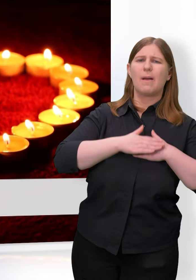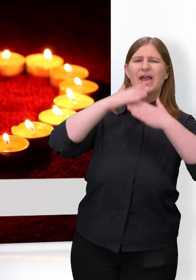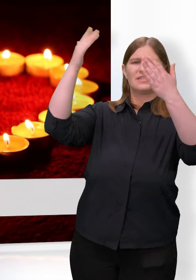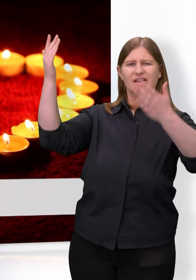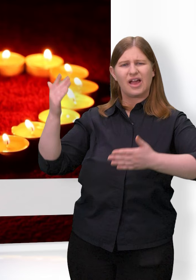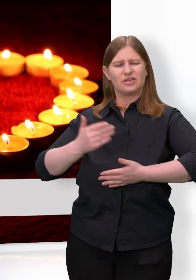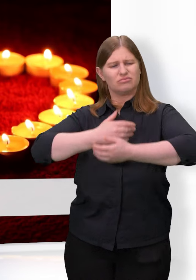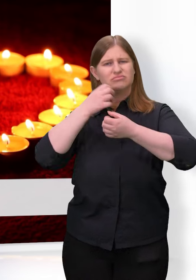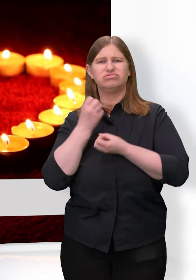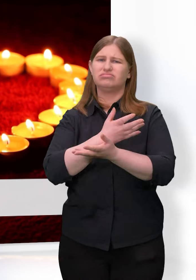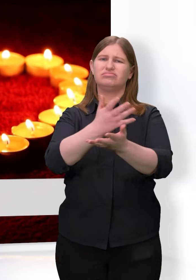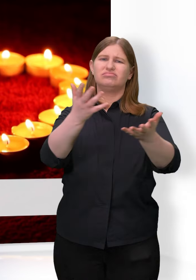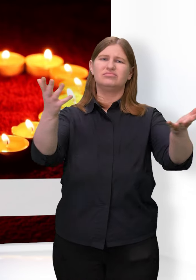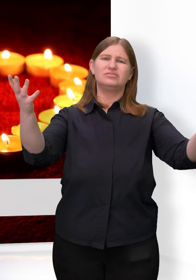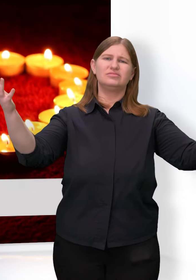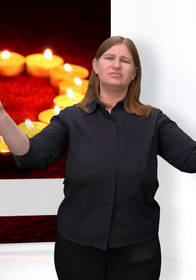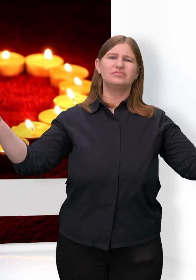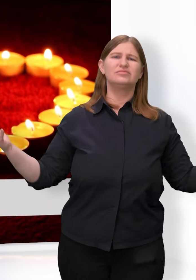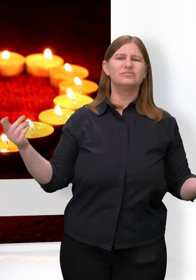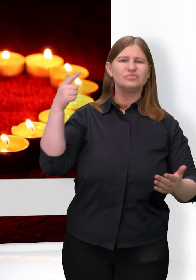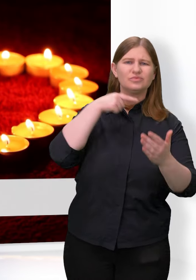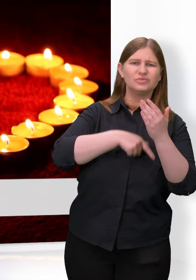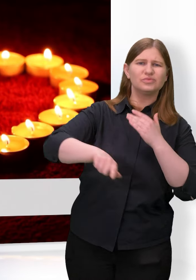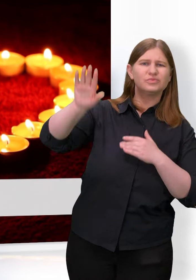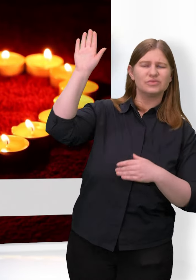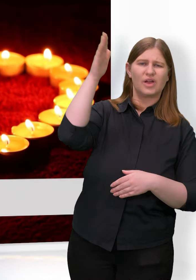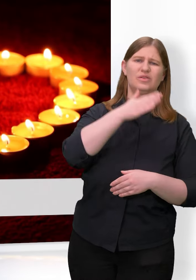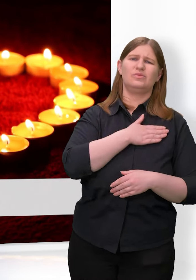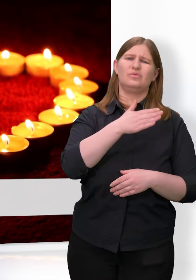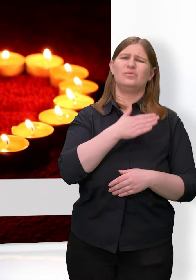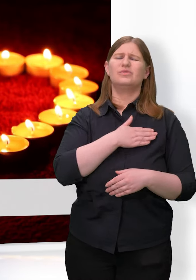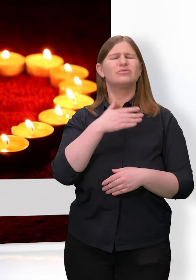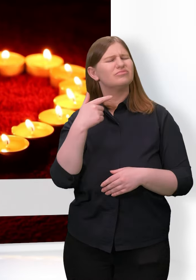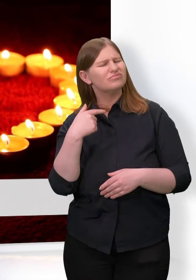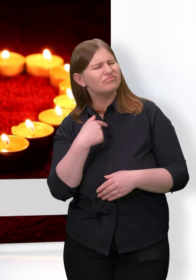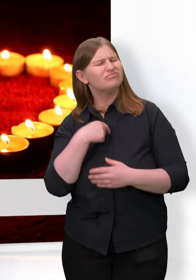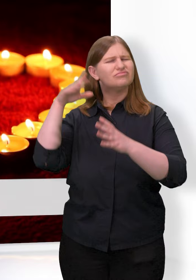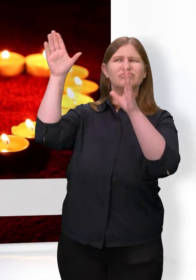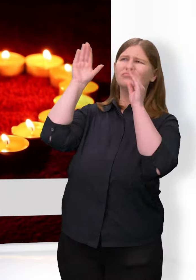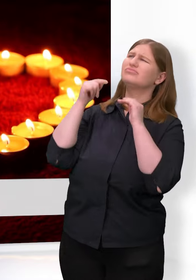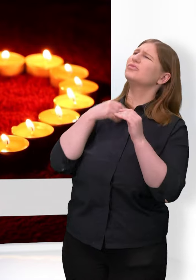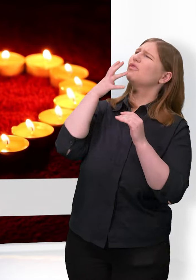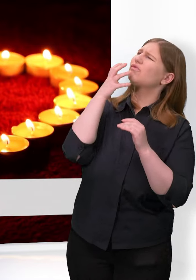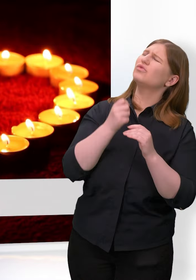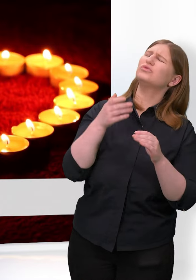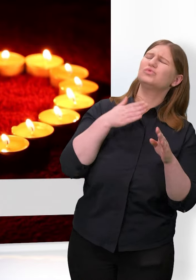Und wir feiern